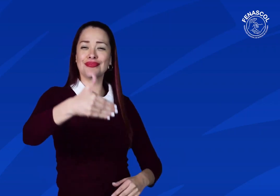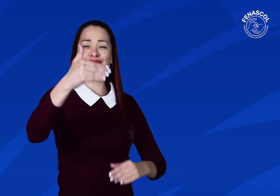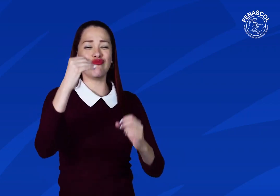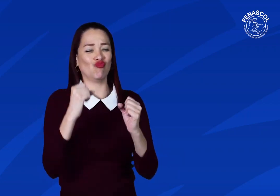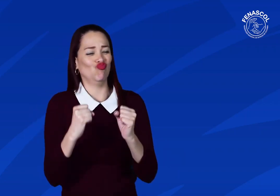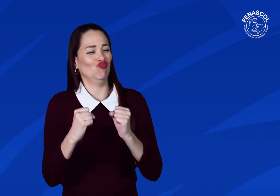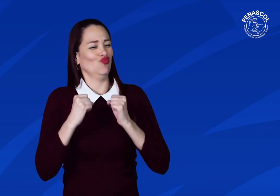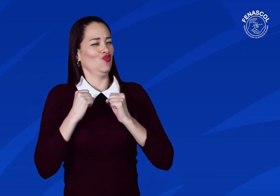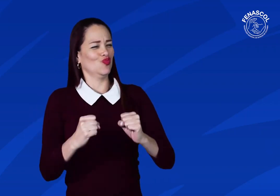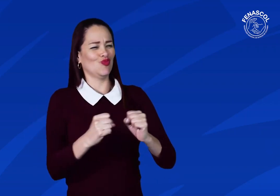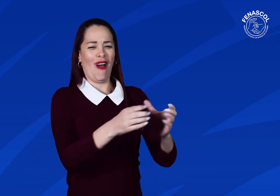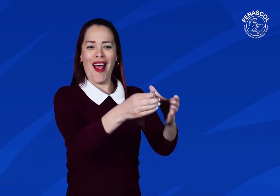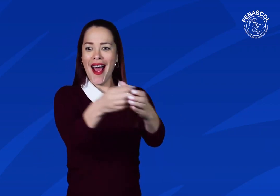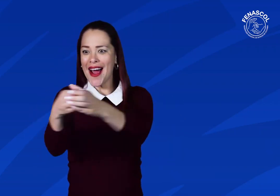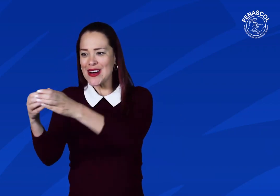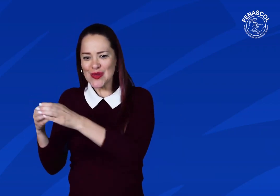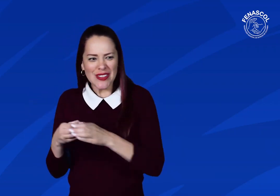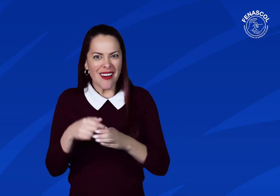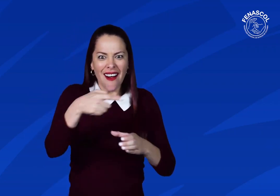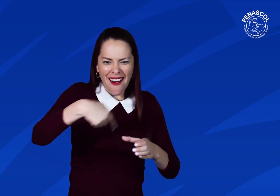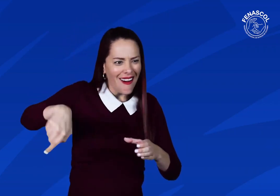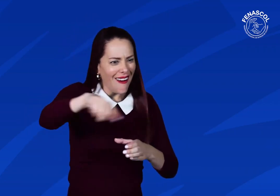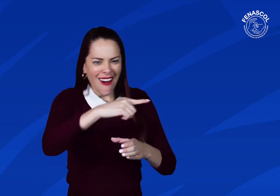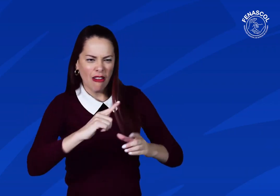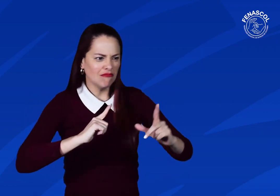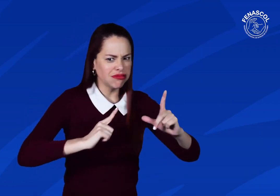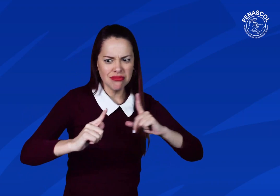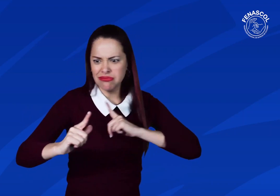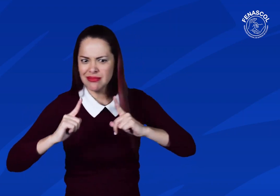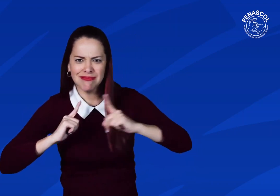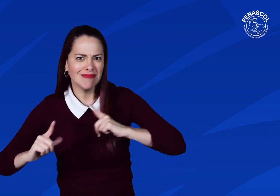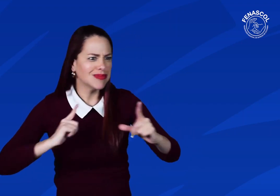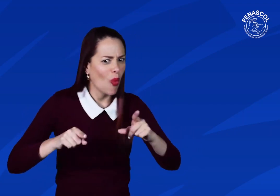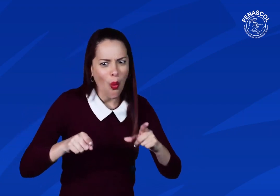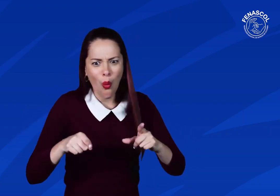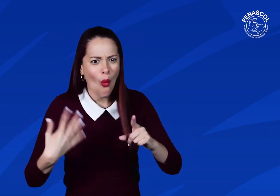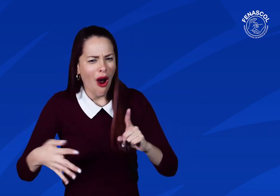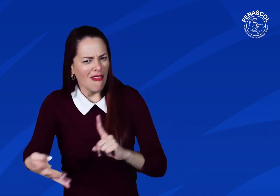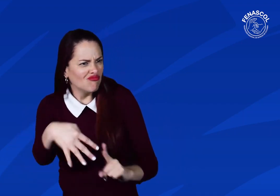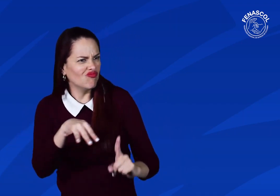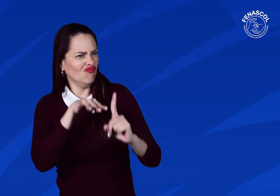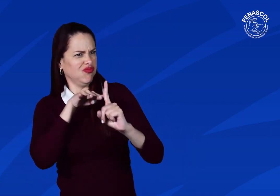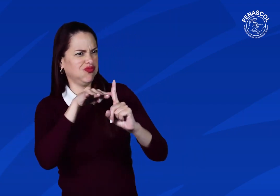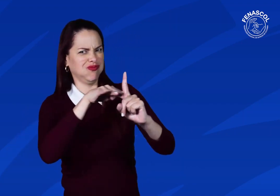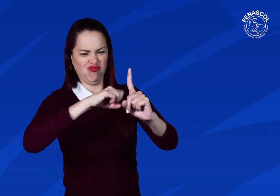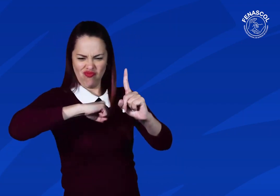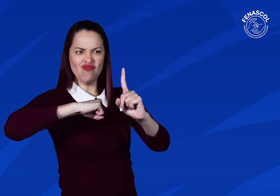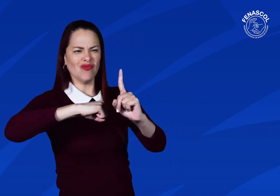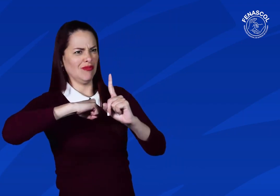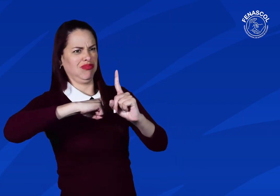arte, todo a través de la lengua de señas. Además, la comunidad sorda, con sus asociaciones, empodera